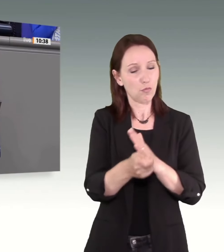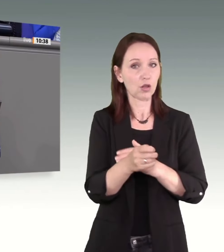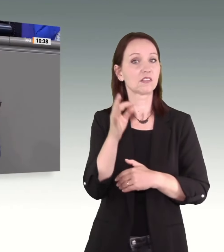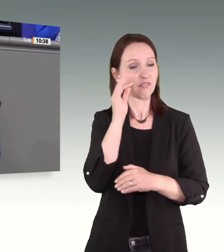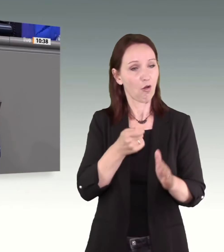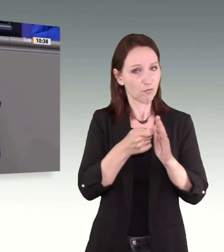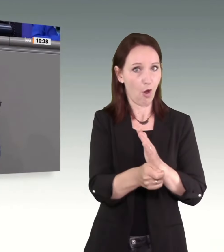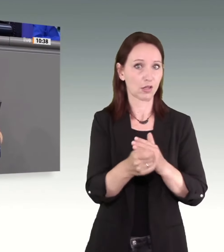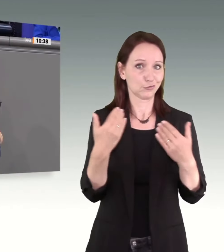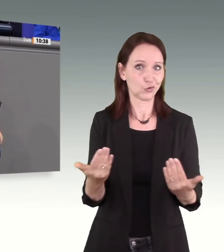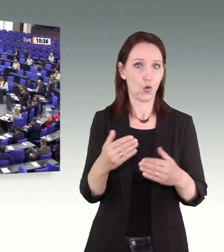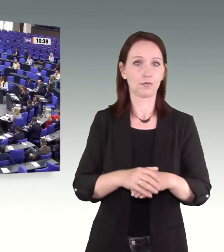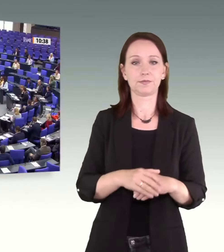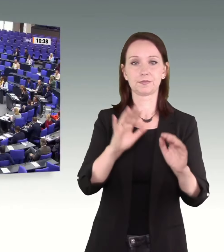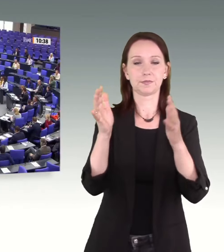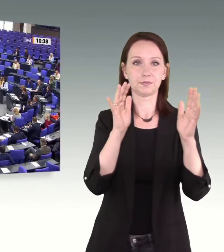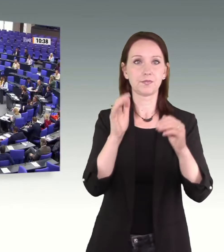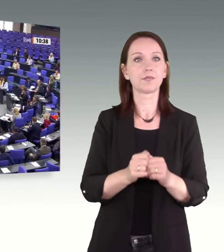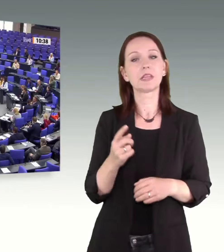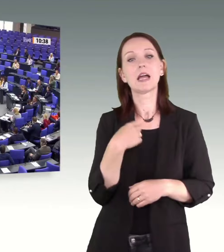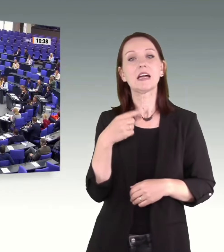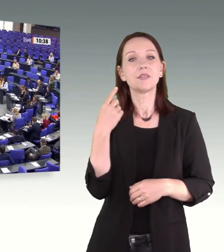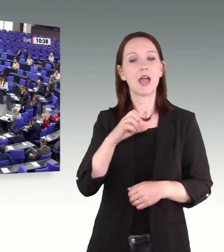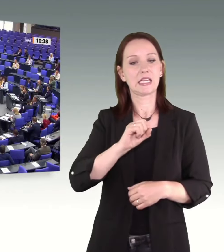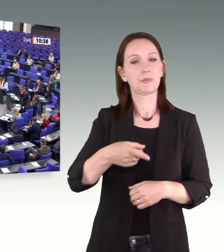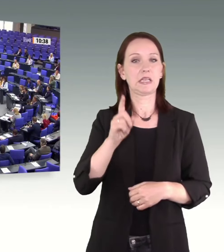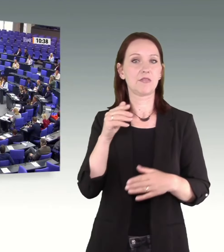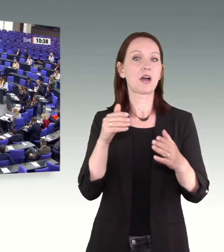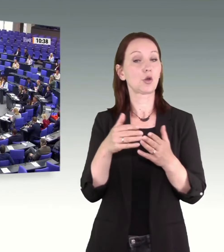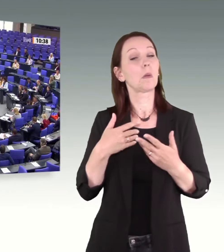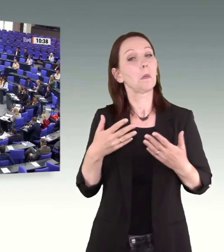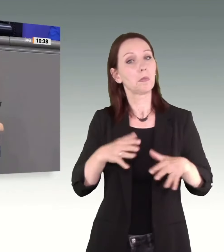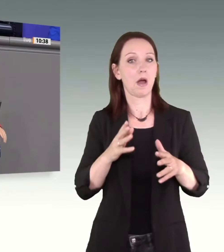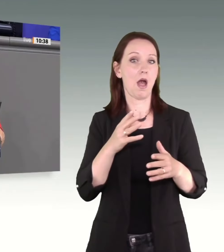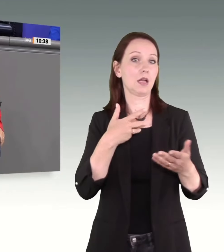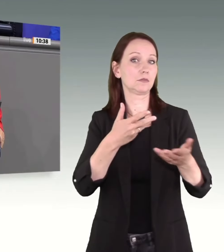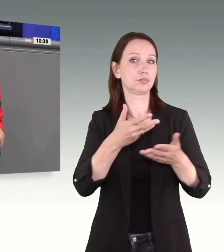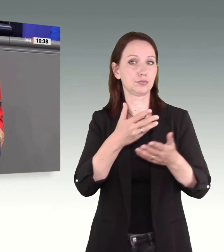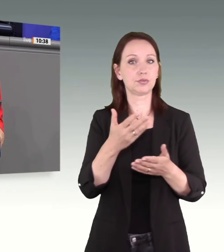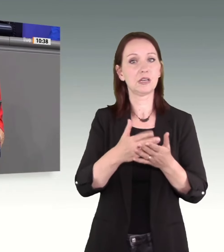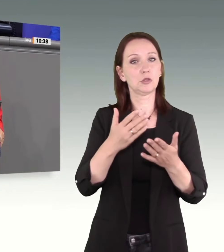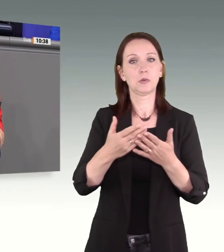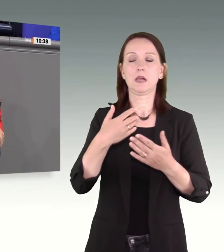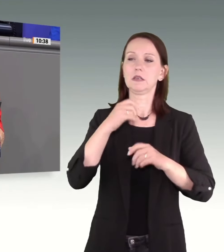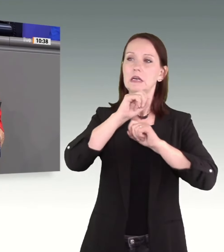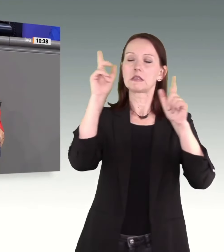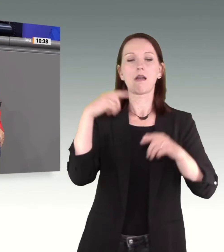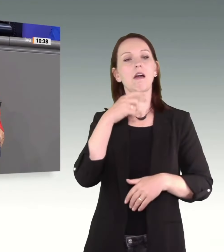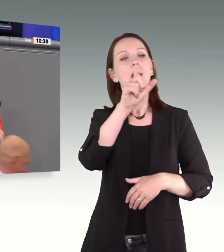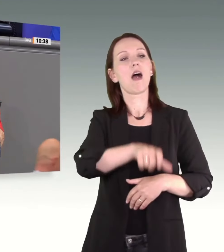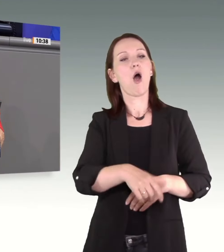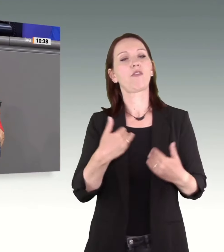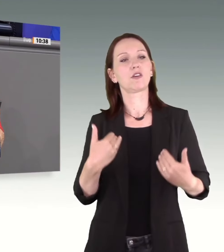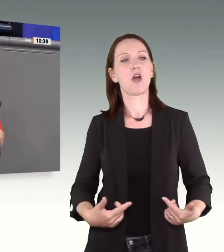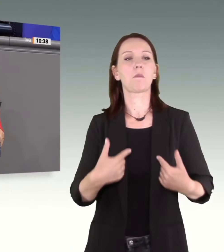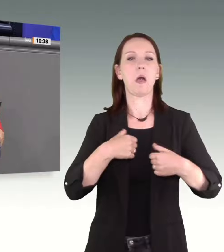SPD-Fraktion durchaus bereit, darüber zu reden, dass wir für Fälle, in denen das Besitzdenken über den menschlichen Körper zu Gewalt und Tötung führt,